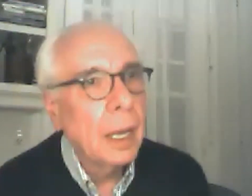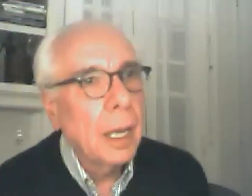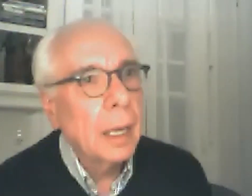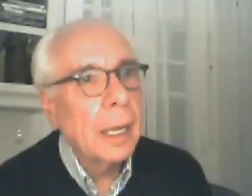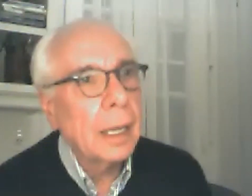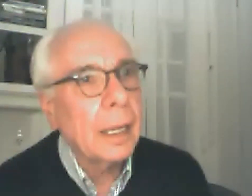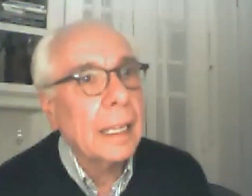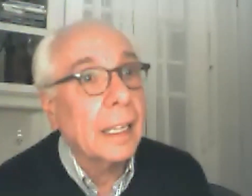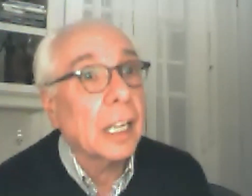y creo